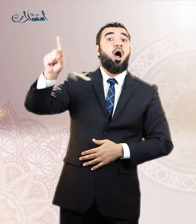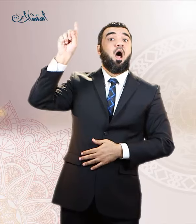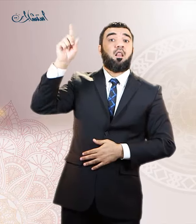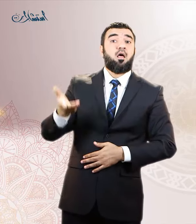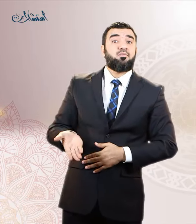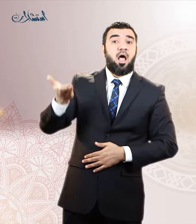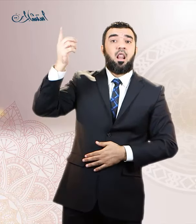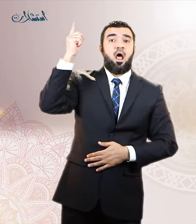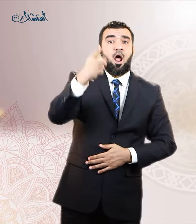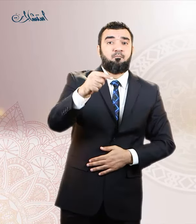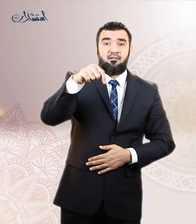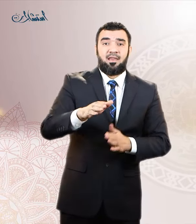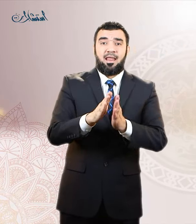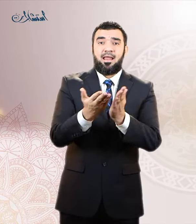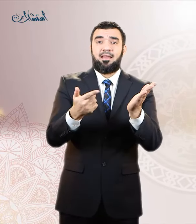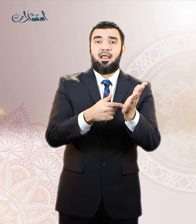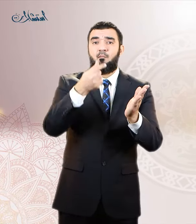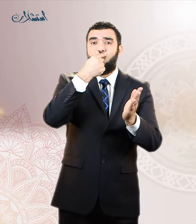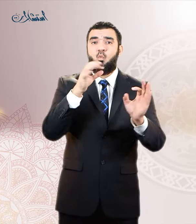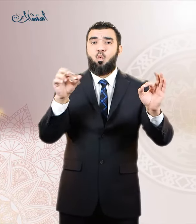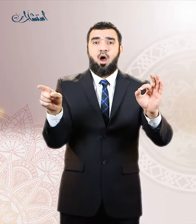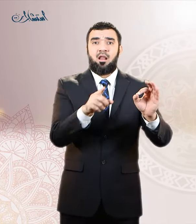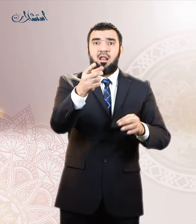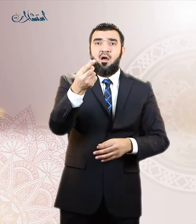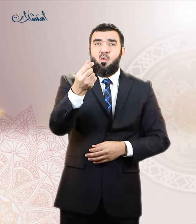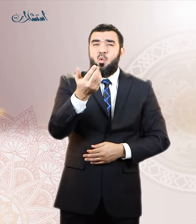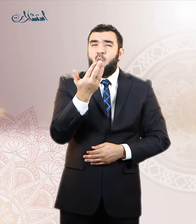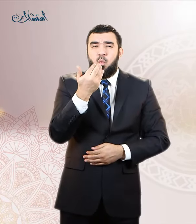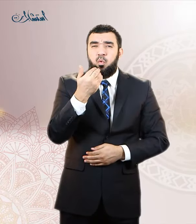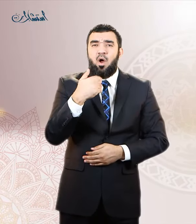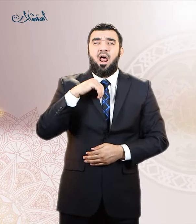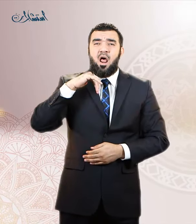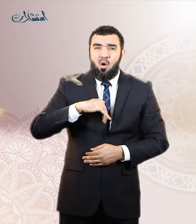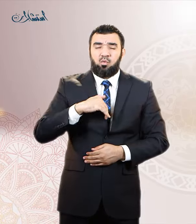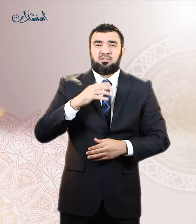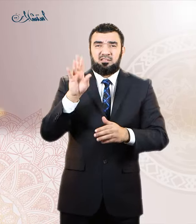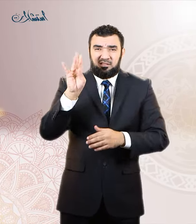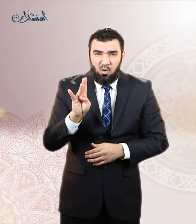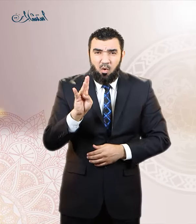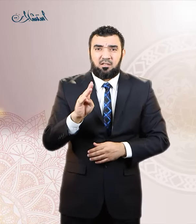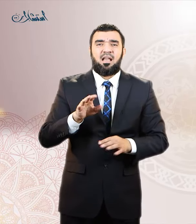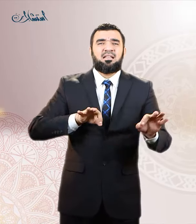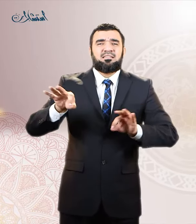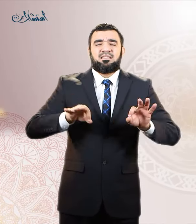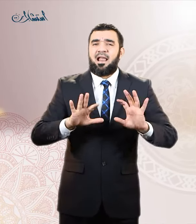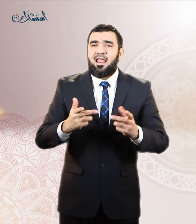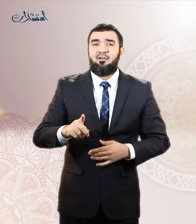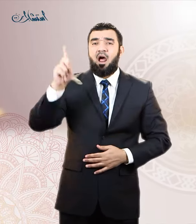كتابه الكريم العاجز عن الزواج بالاستعفاف فقال سبحانه وتعالى